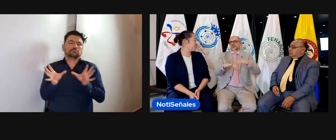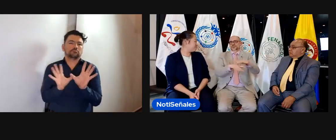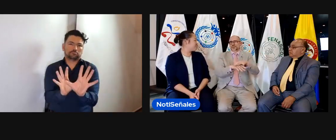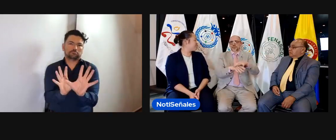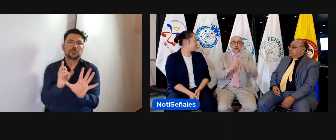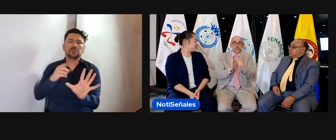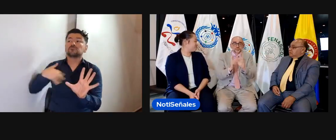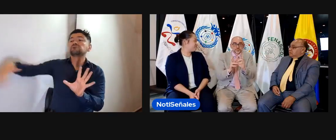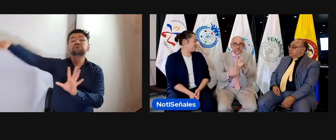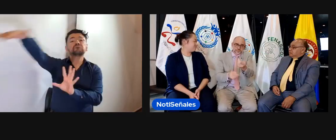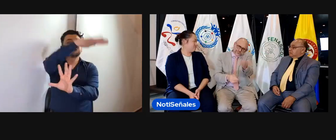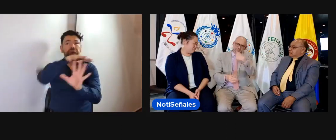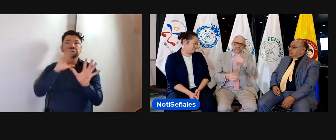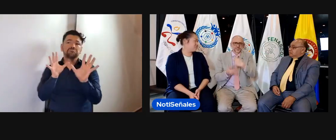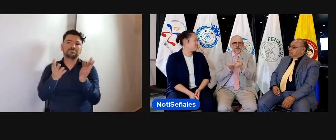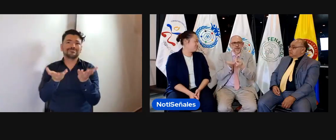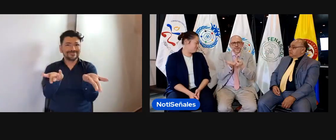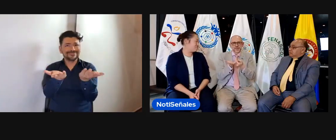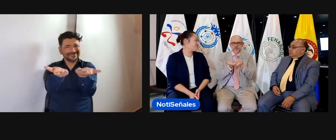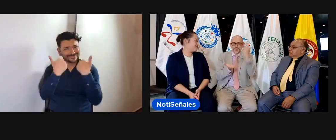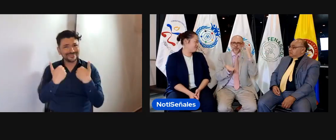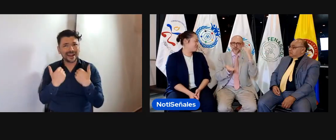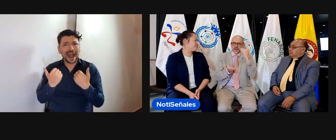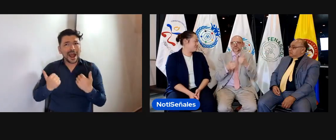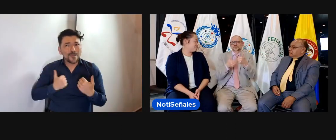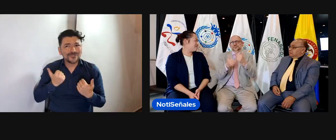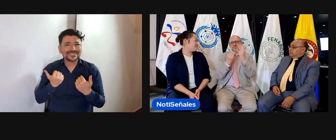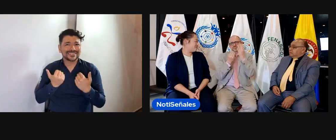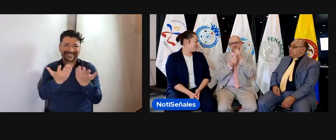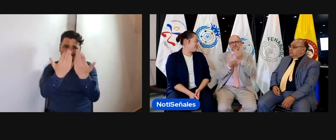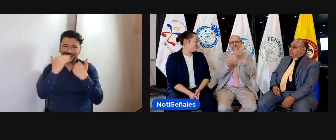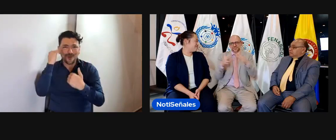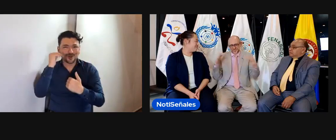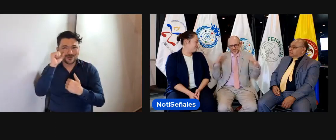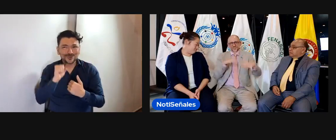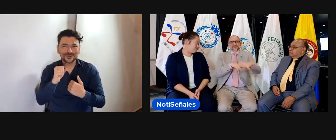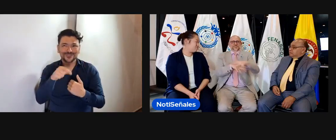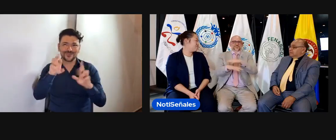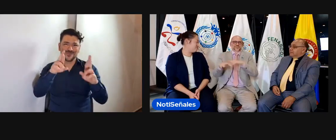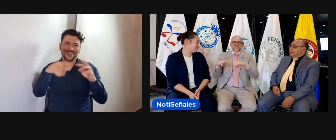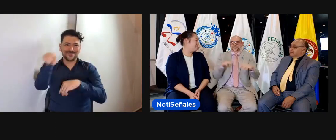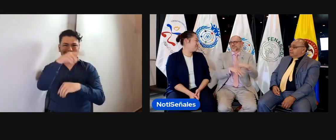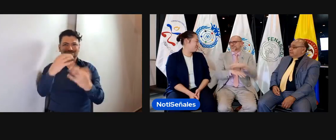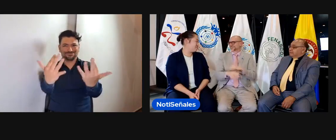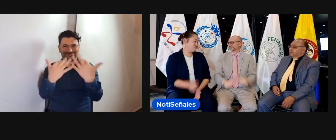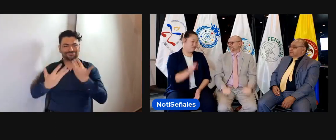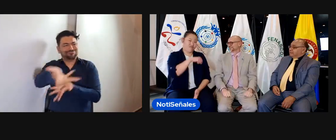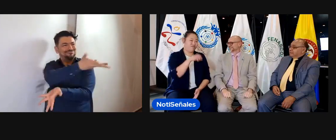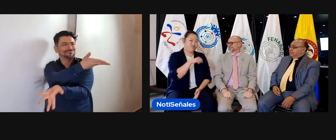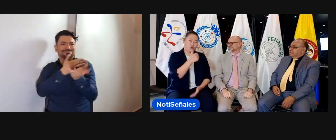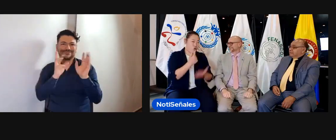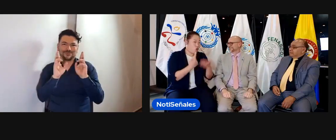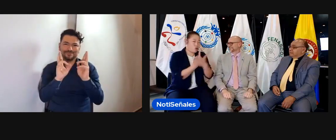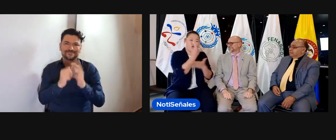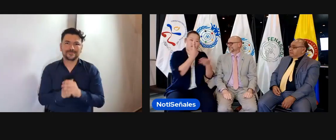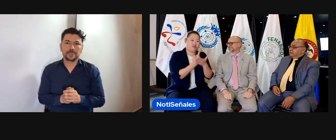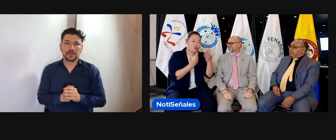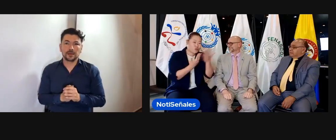en ese Congreso Mundial que ya es abierto y en el que esperamos que participen y que nos acompañen en Jehu, pues va a ser esa